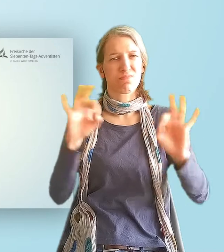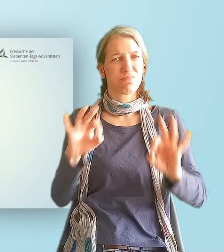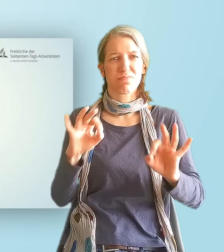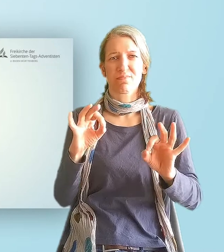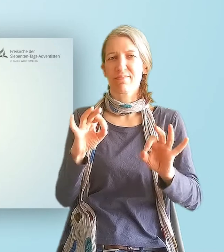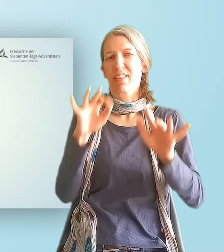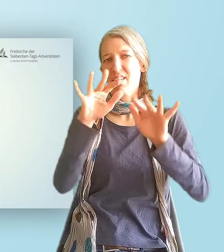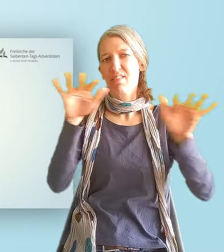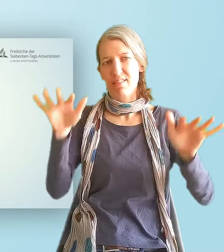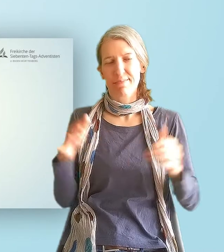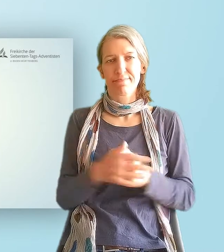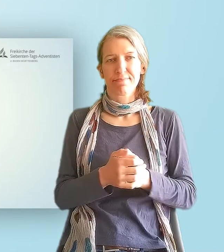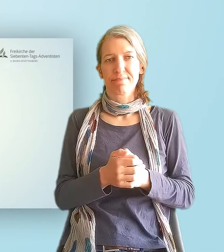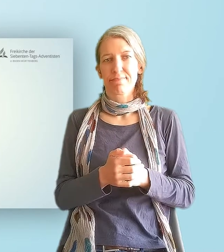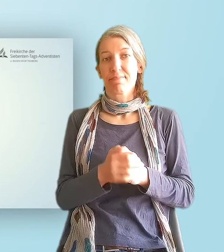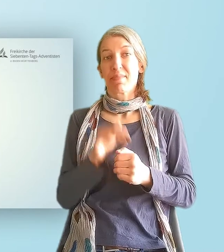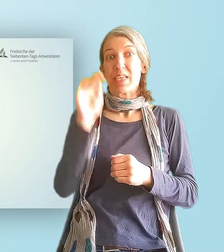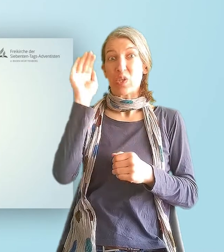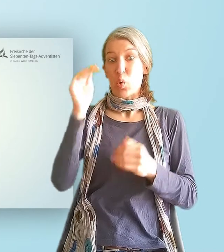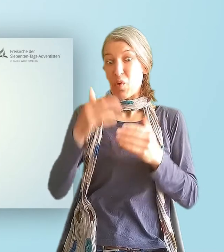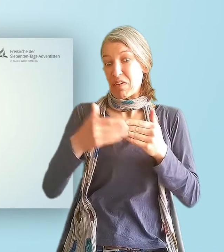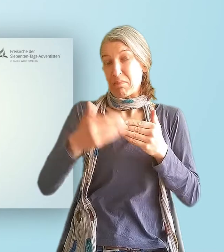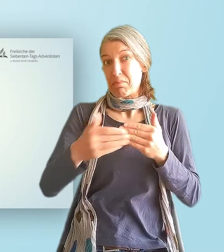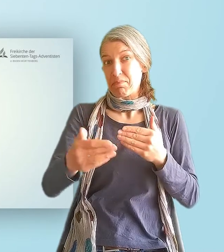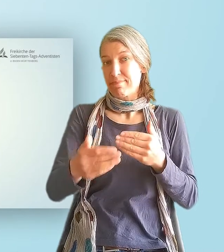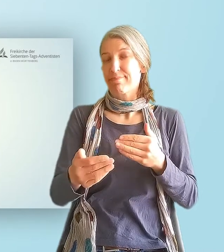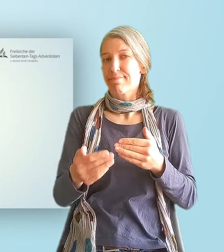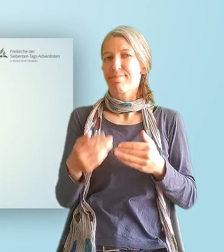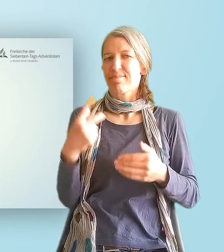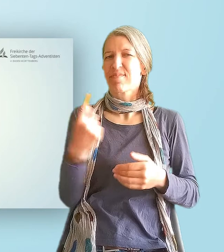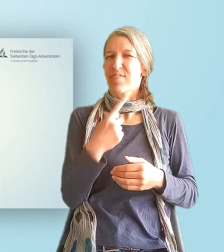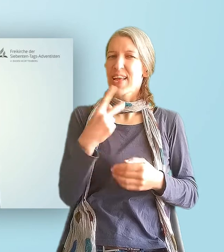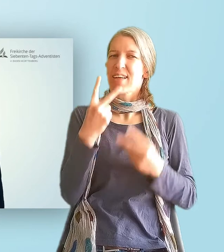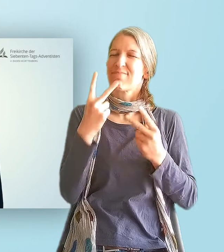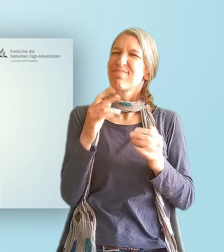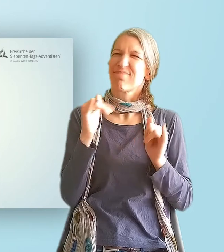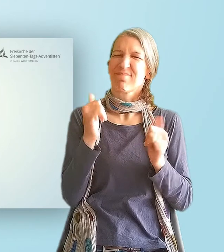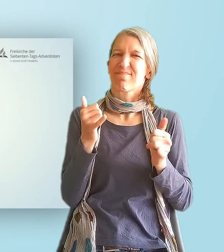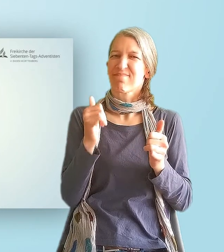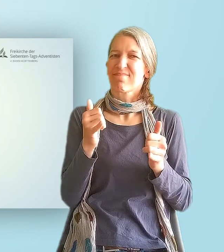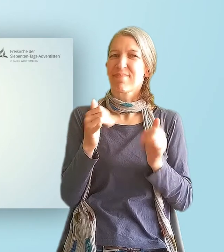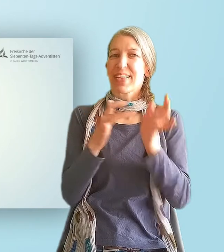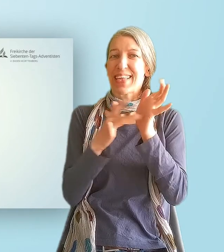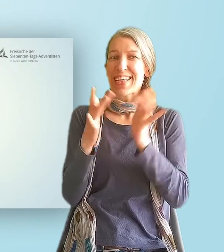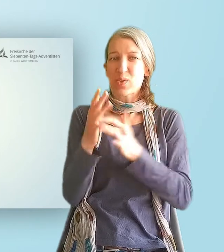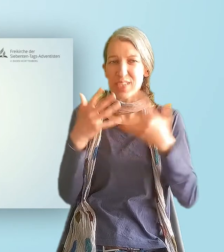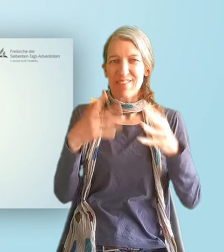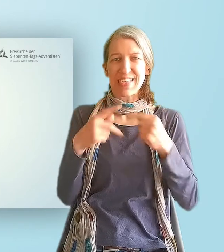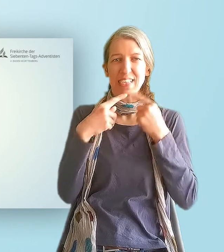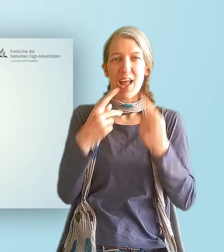Auch in naher Zukunft sollten wir damit rechnen, dass die Endzeitereignisse, die Jesus in Matthäus 24